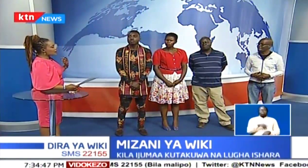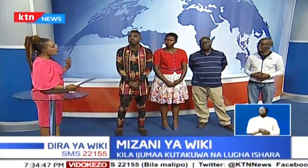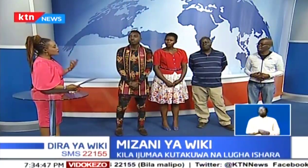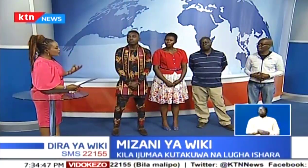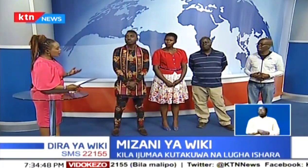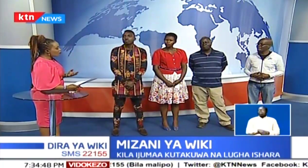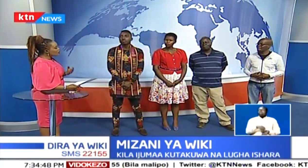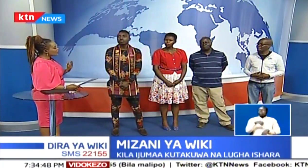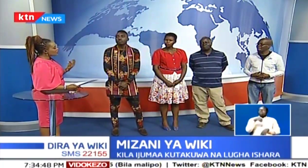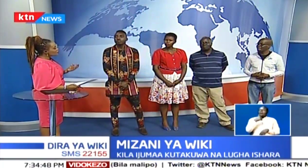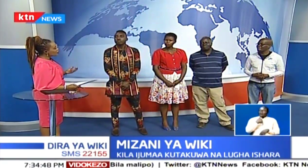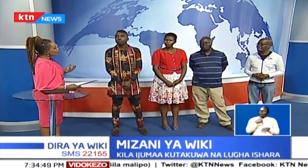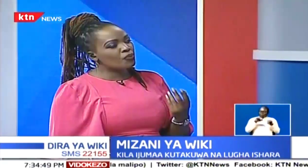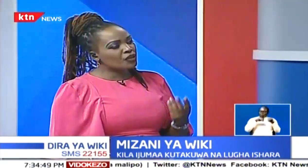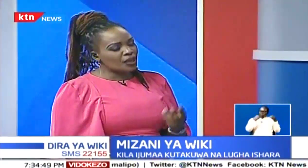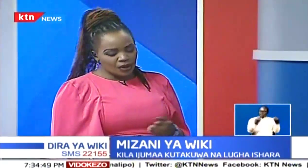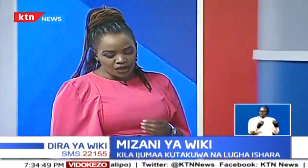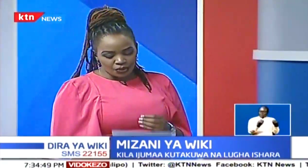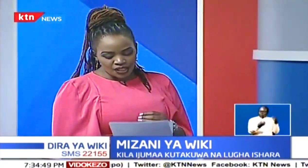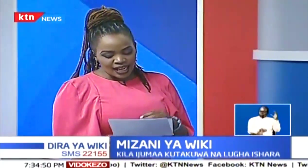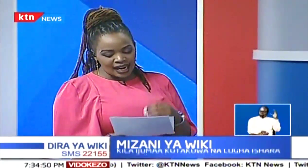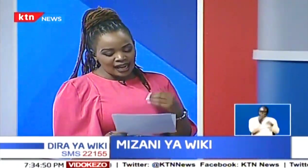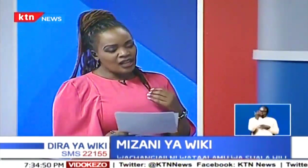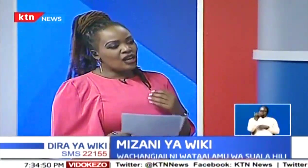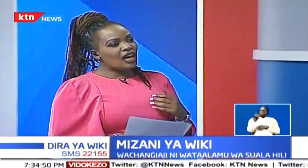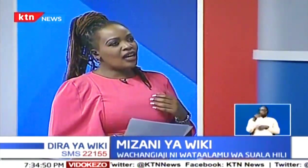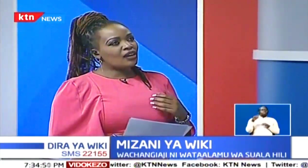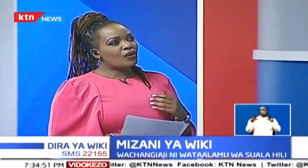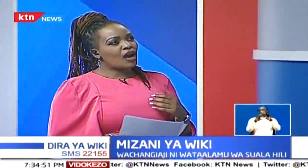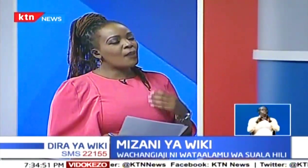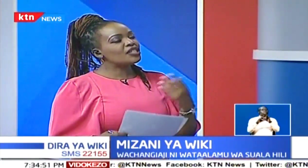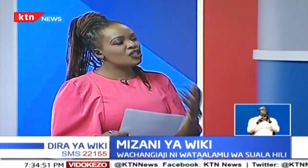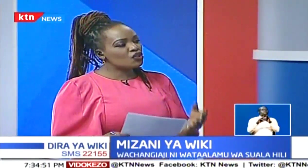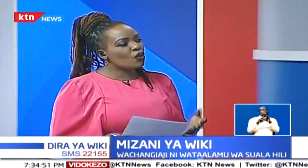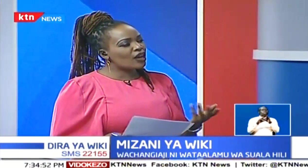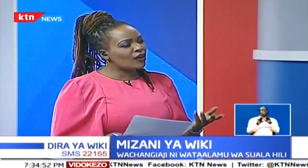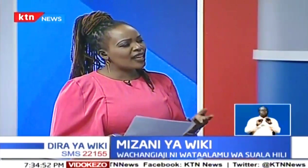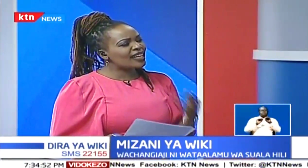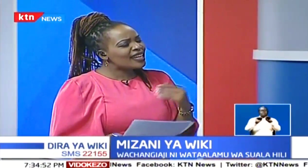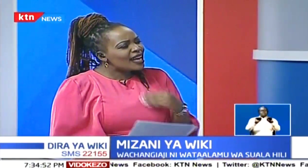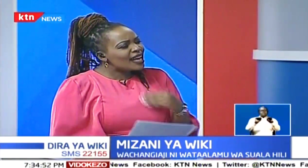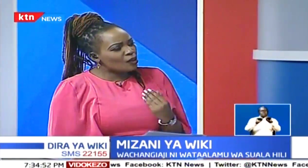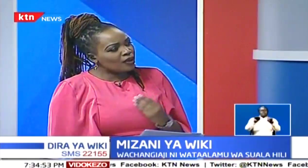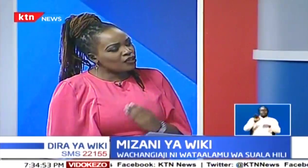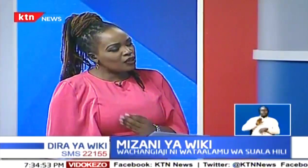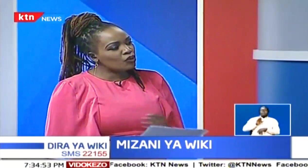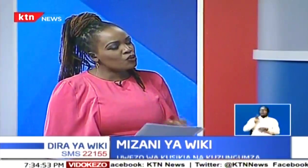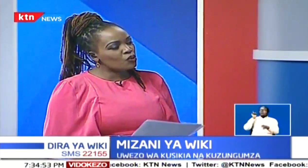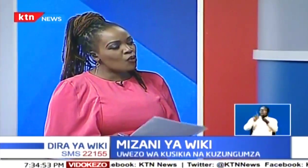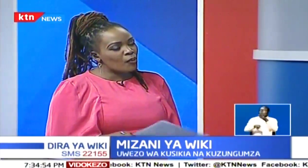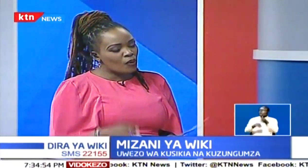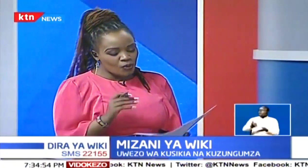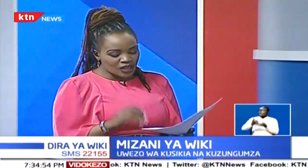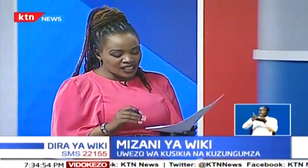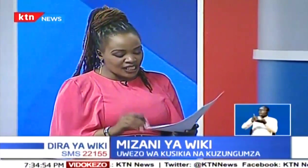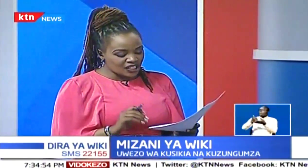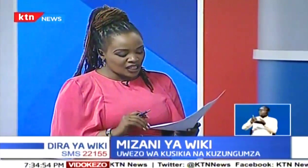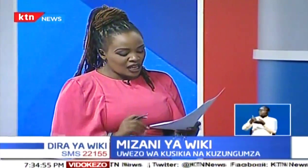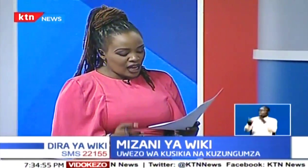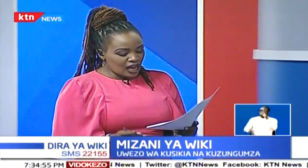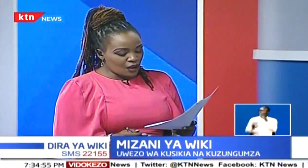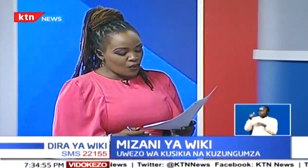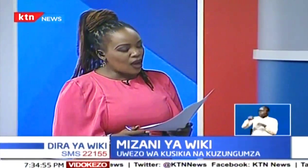kampuni au muanzilishi wa kampuni ambayo inakusiana na hamasisho kuwa na wake. Nini haswa mbato kilikusukuma kuwa